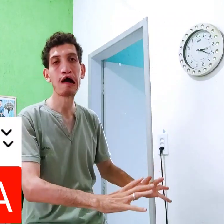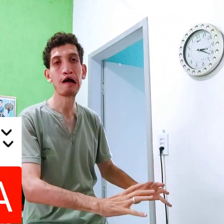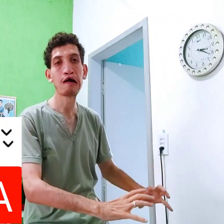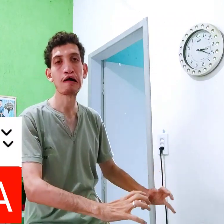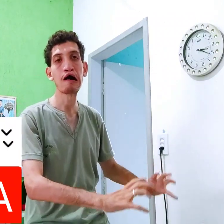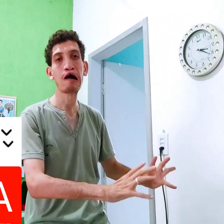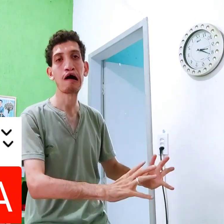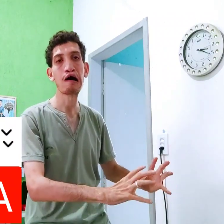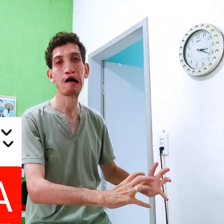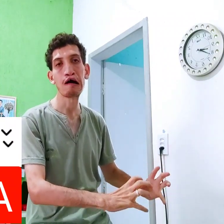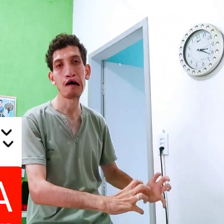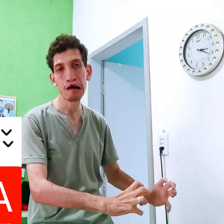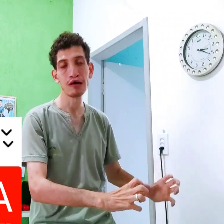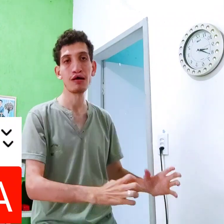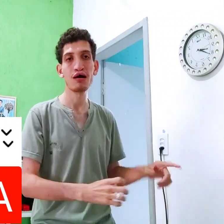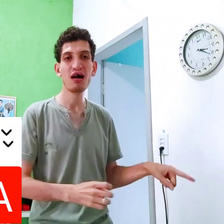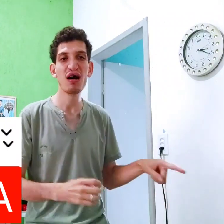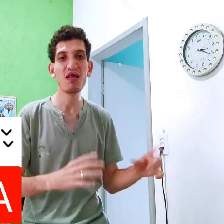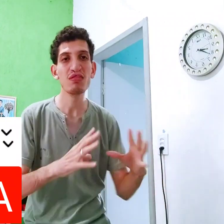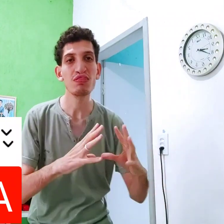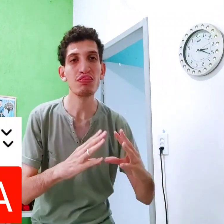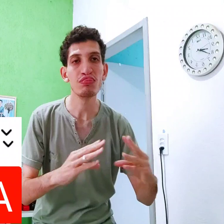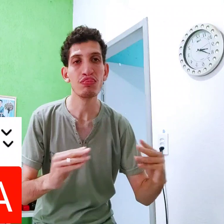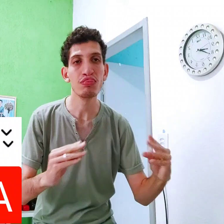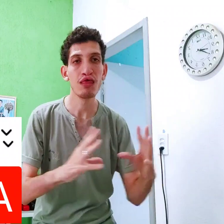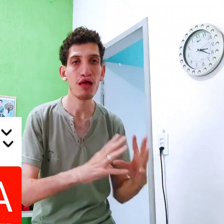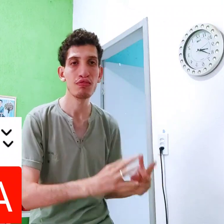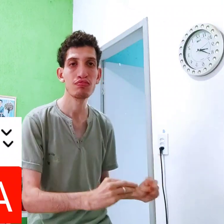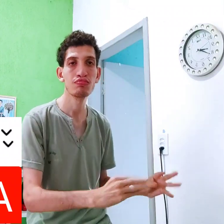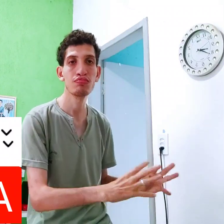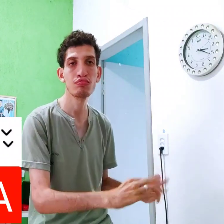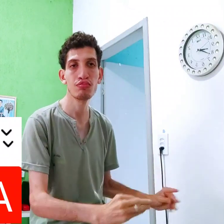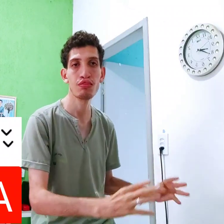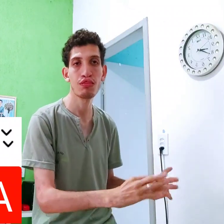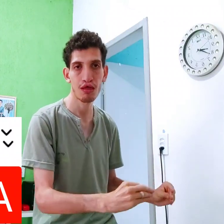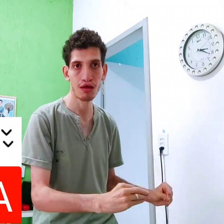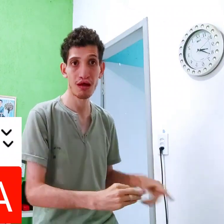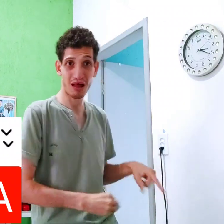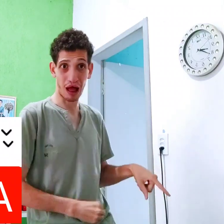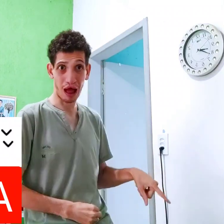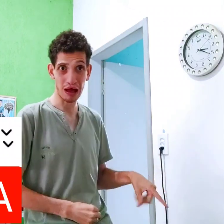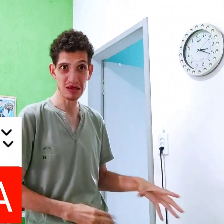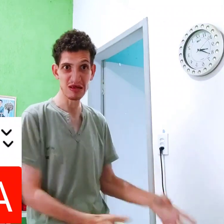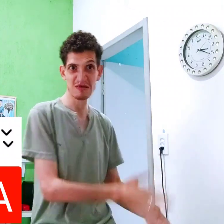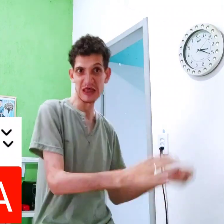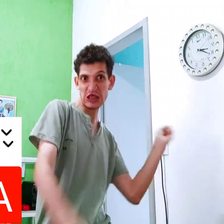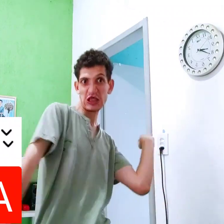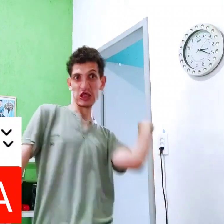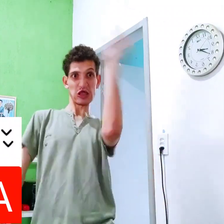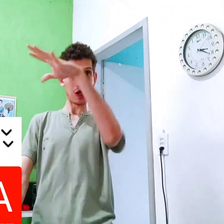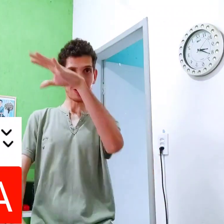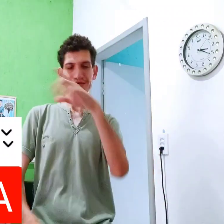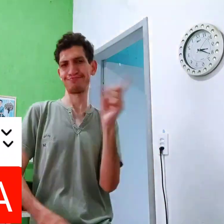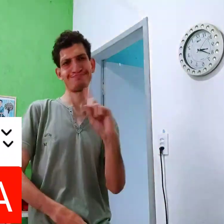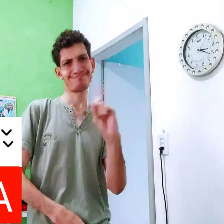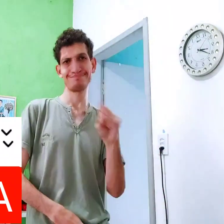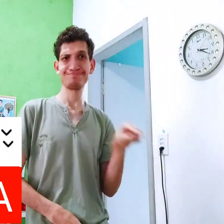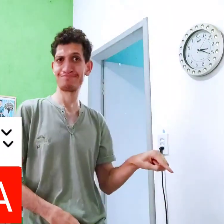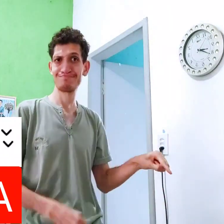vai secando, secando E vira uma palha Isso daqui vai pegar e vai jogar?